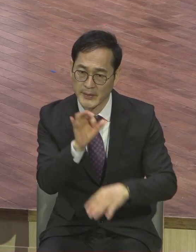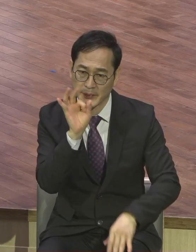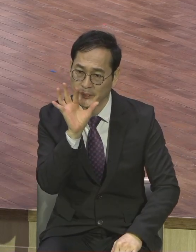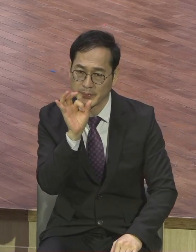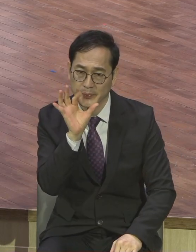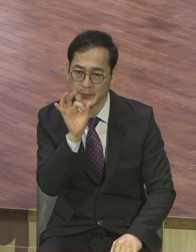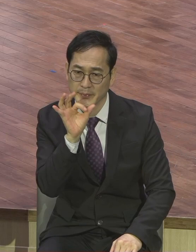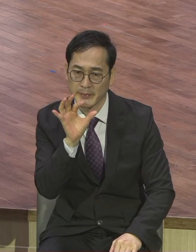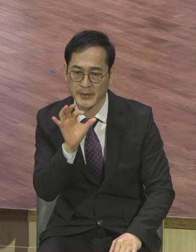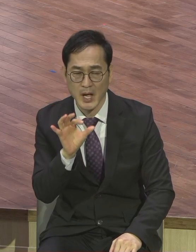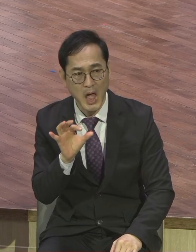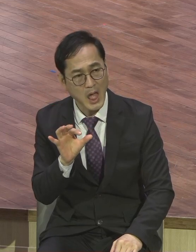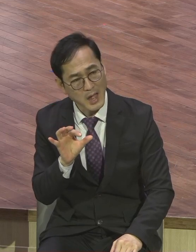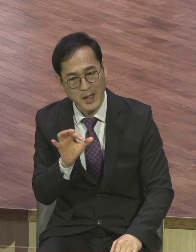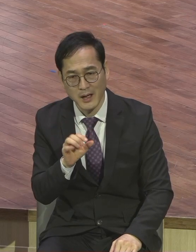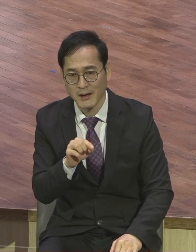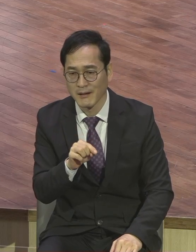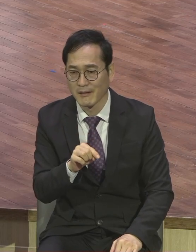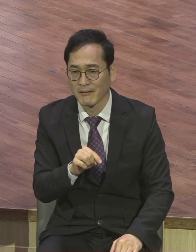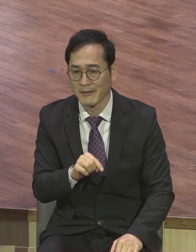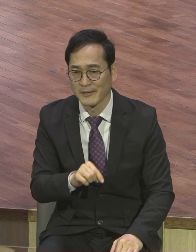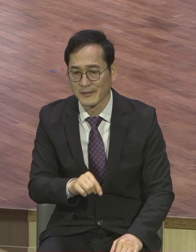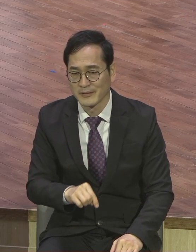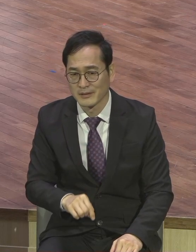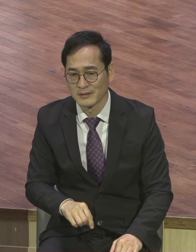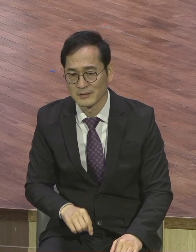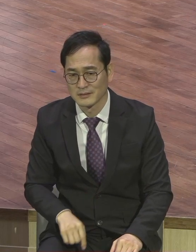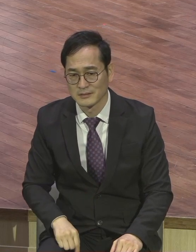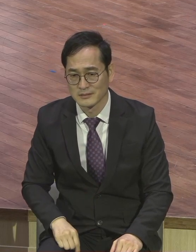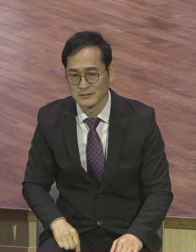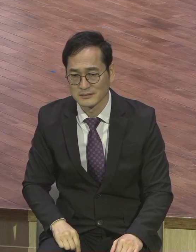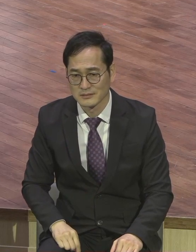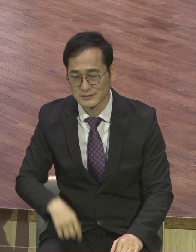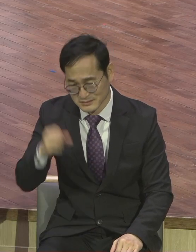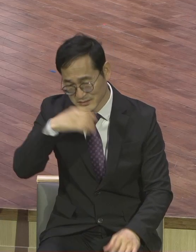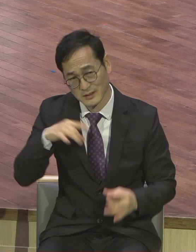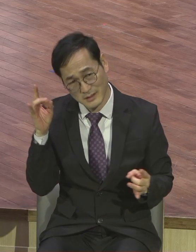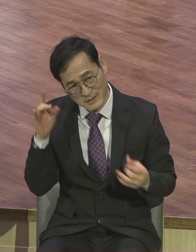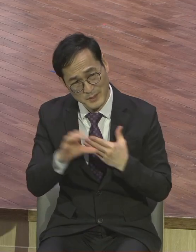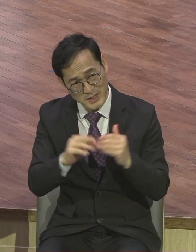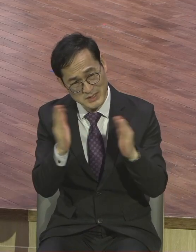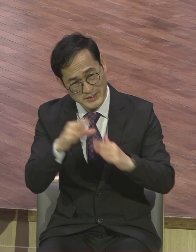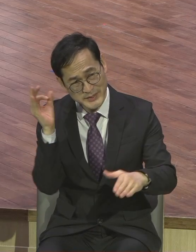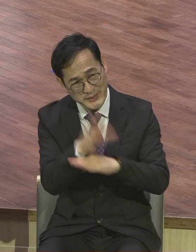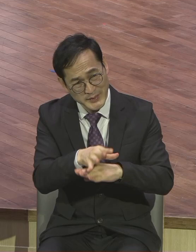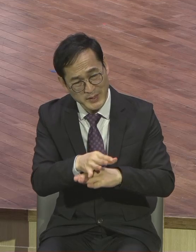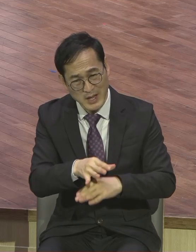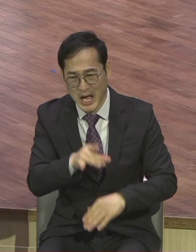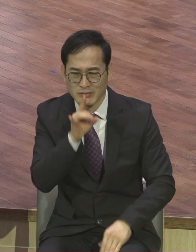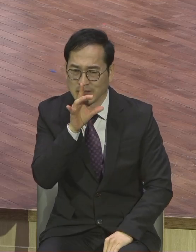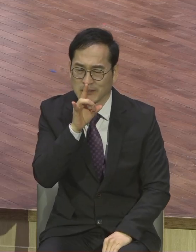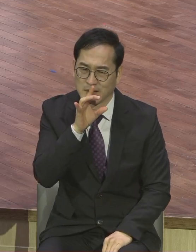살당하는 집 한 채도 가지지도 못하겠다 하는 젊은이들이 많이 생겨나고